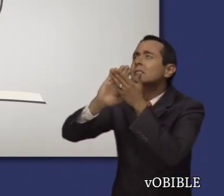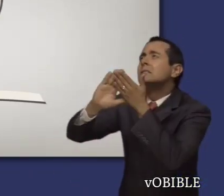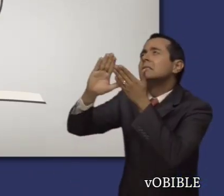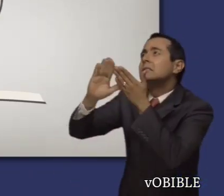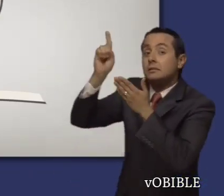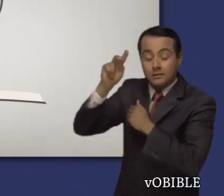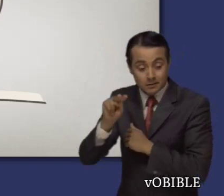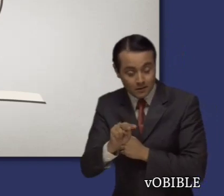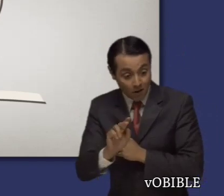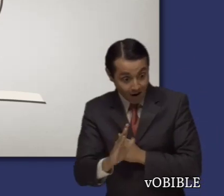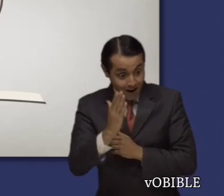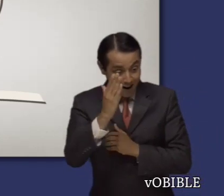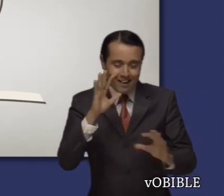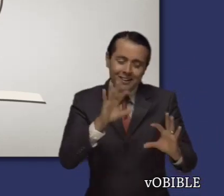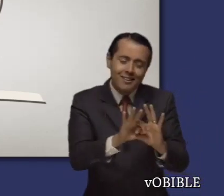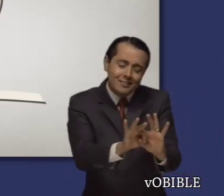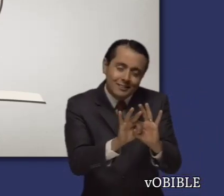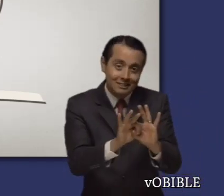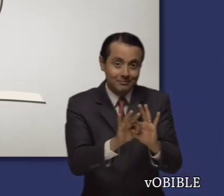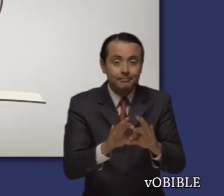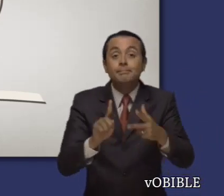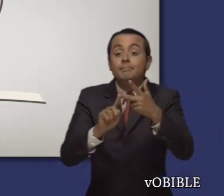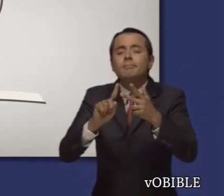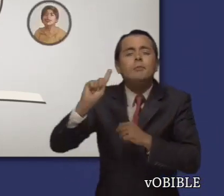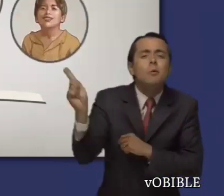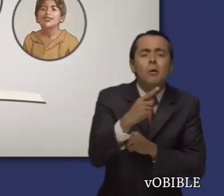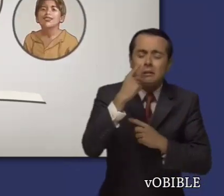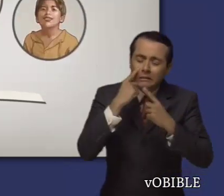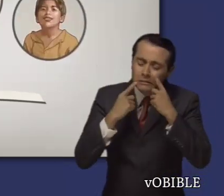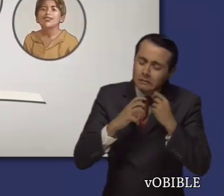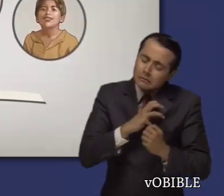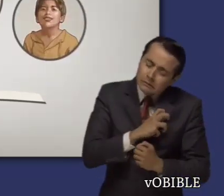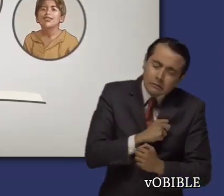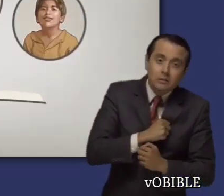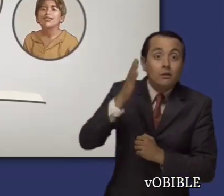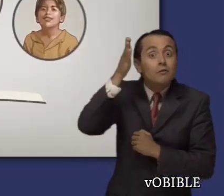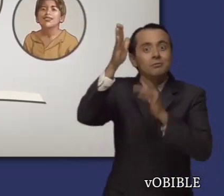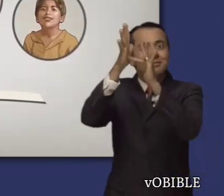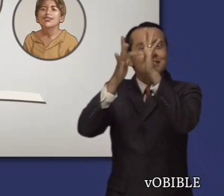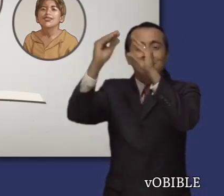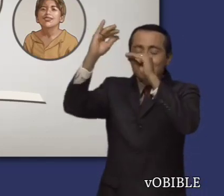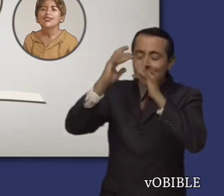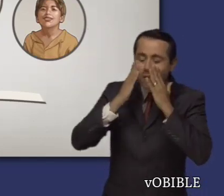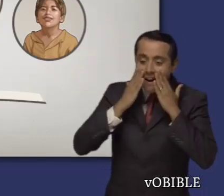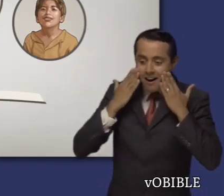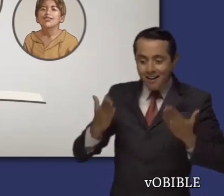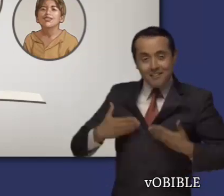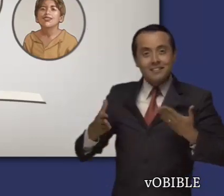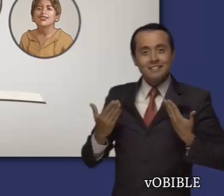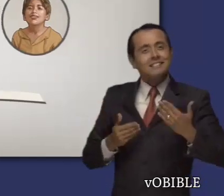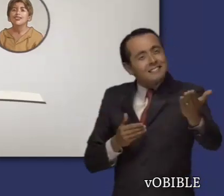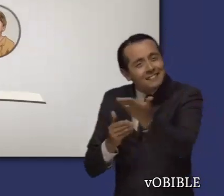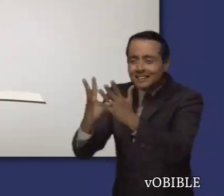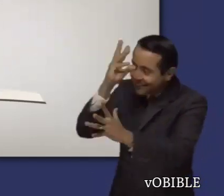en que el arrepentimiento conduce a la misericordia de Dios, y en que la tristeza dará paso a la alegría bajo el